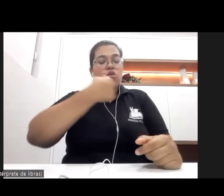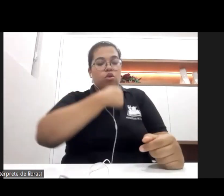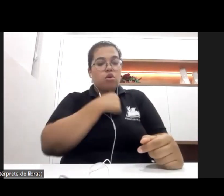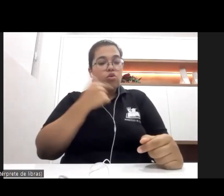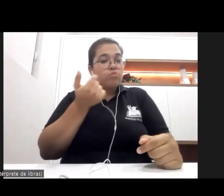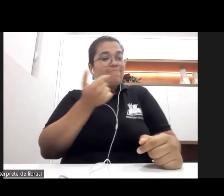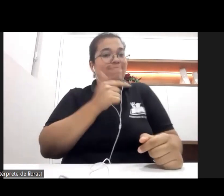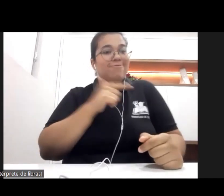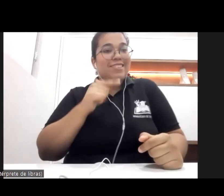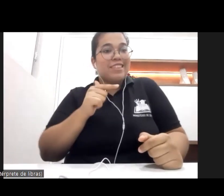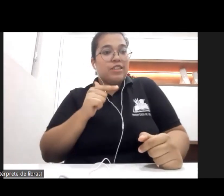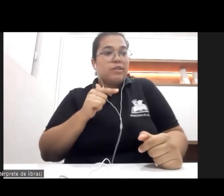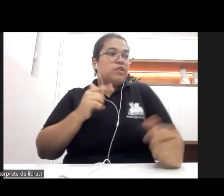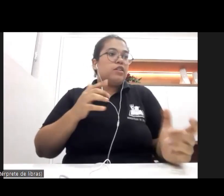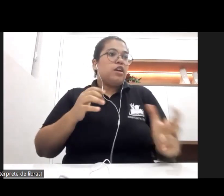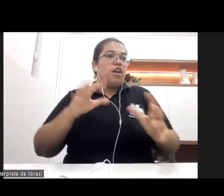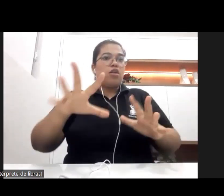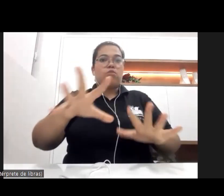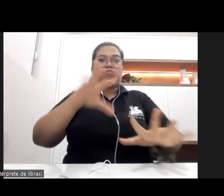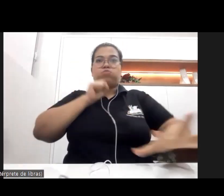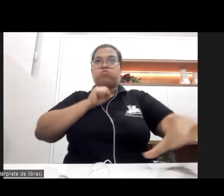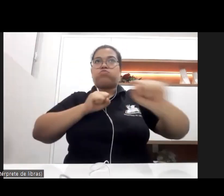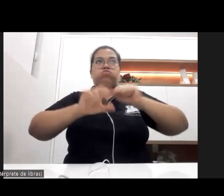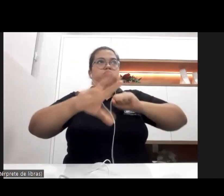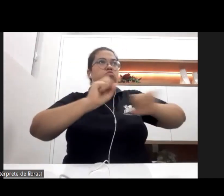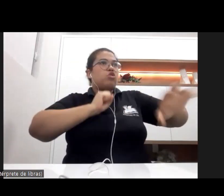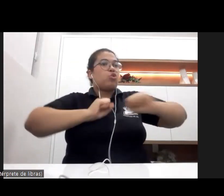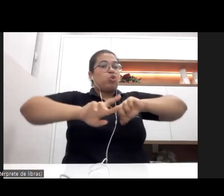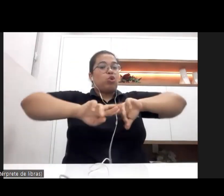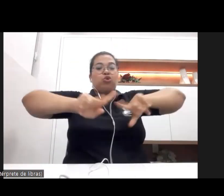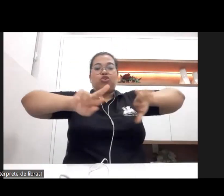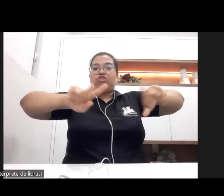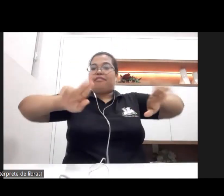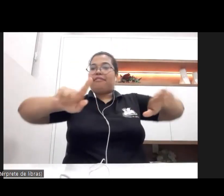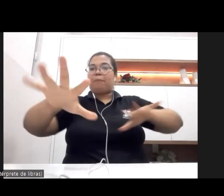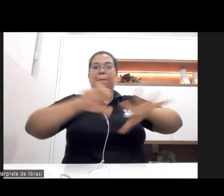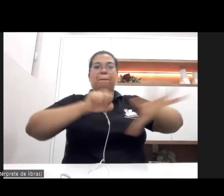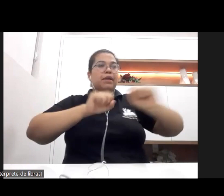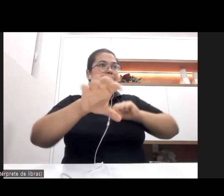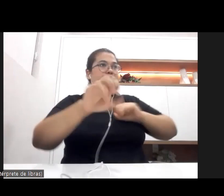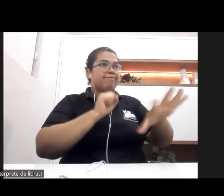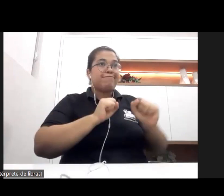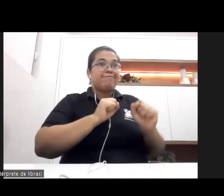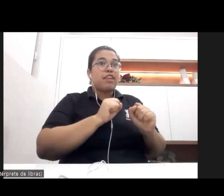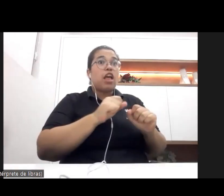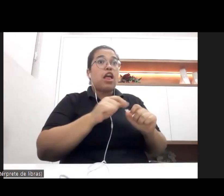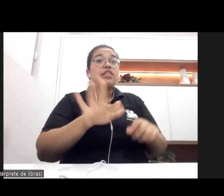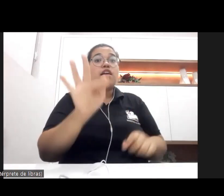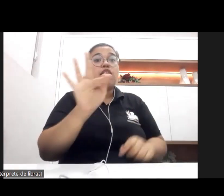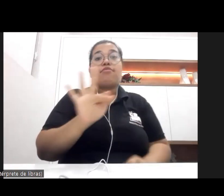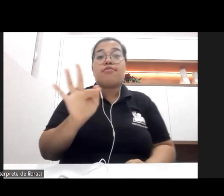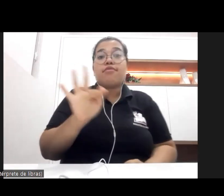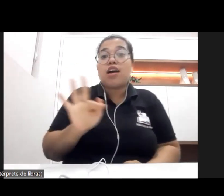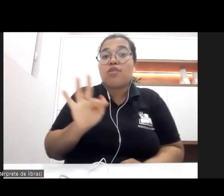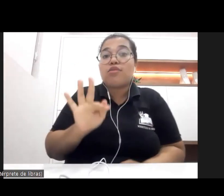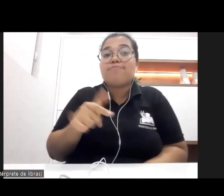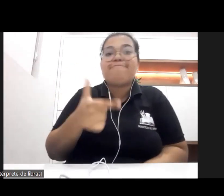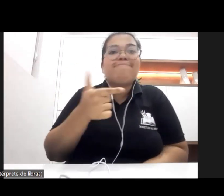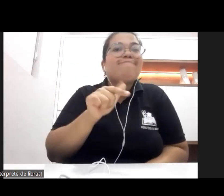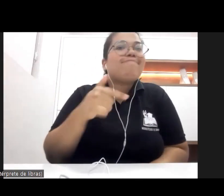domínio desses diferentes espaços no âmbito da graduação. Isso seria